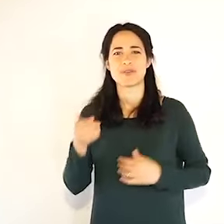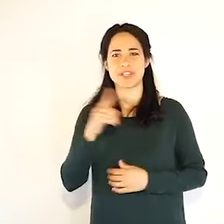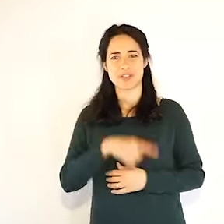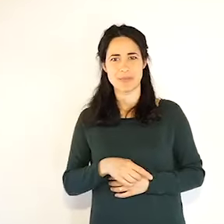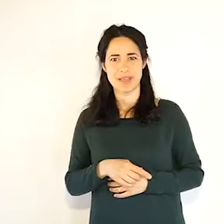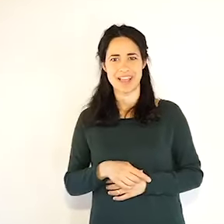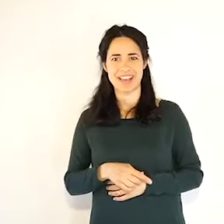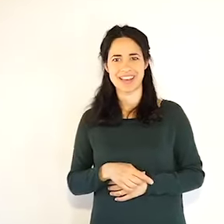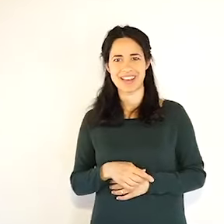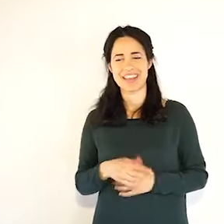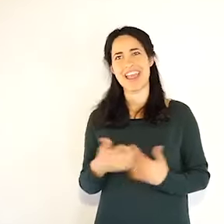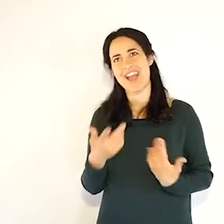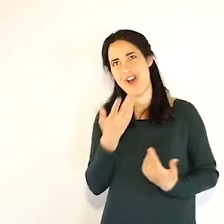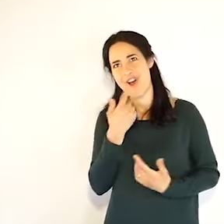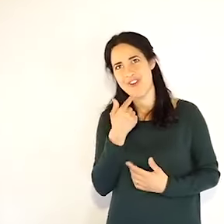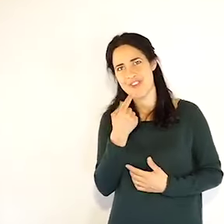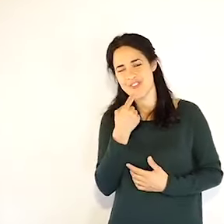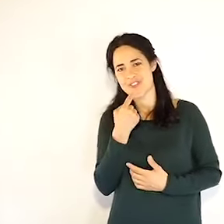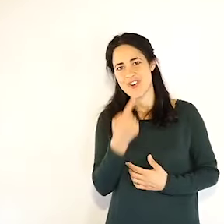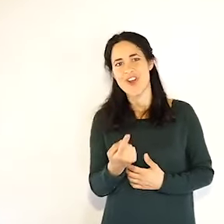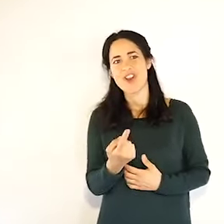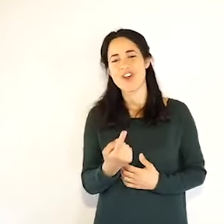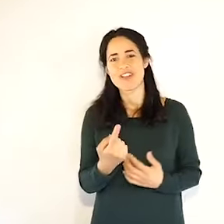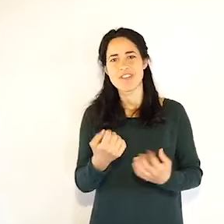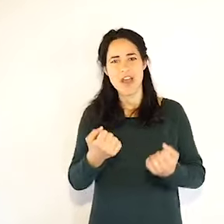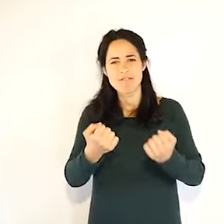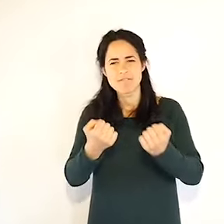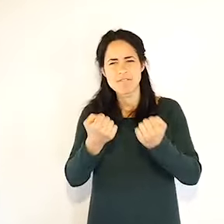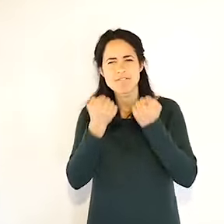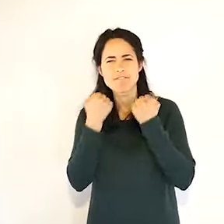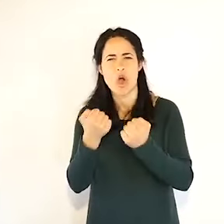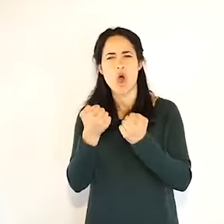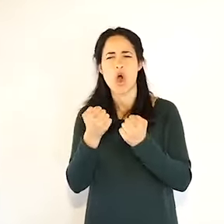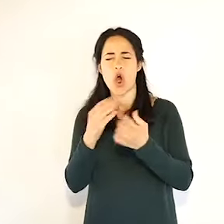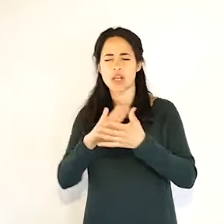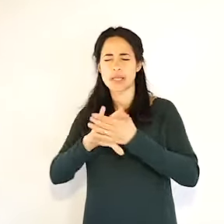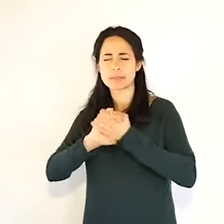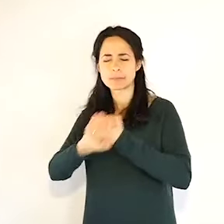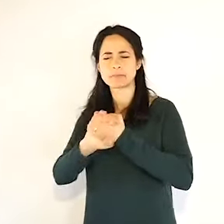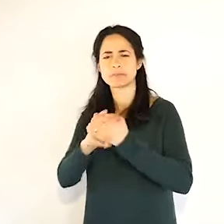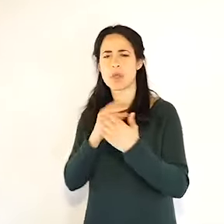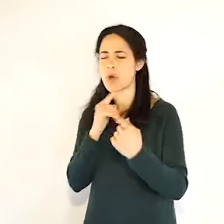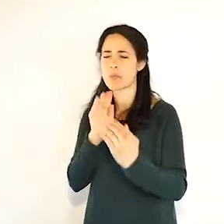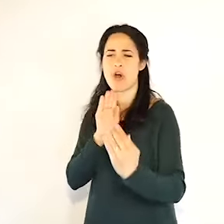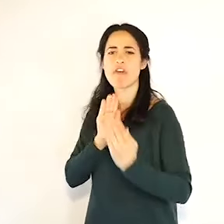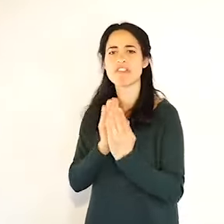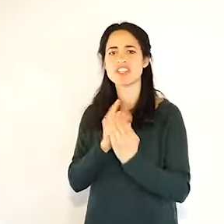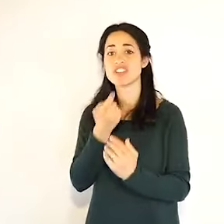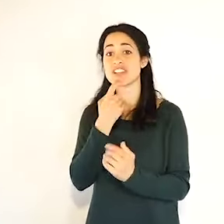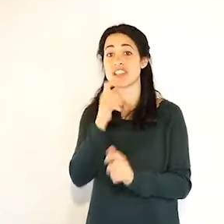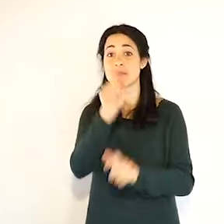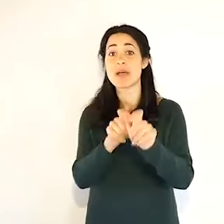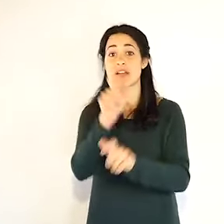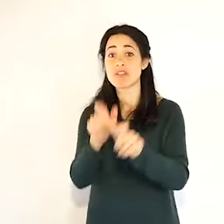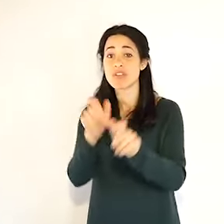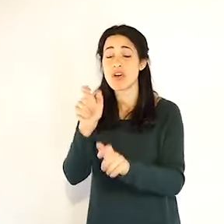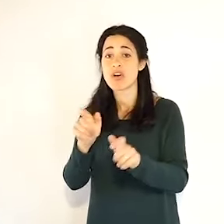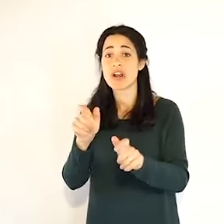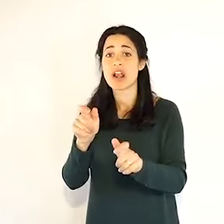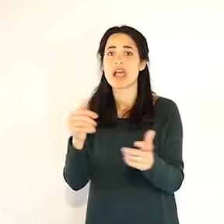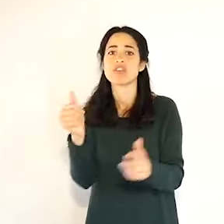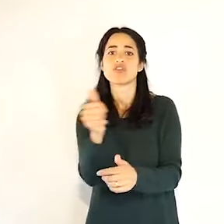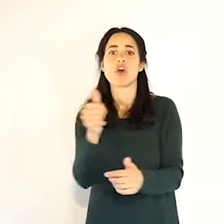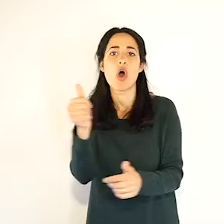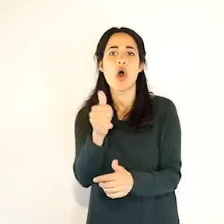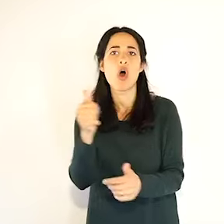domani naturalmente li faccio in maniera più forte e più vicina a tutte le persone che domani